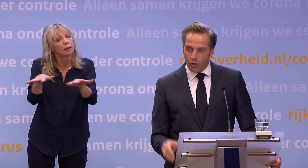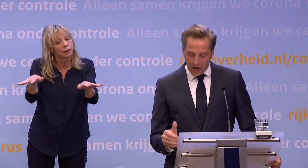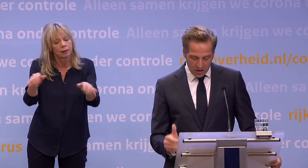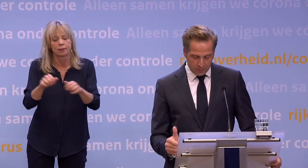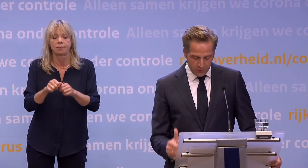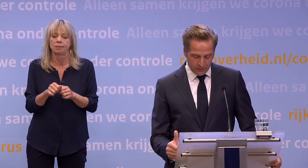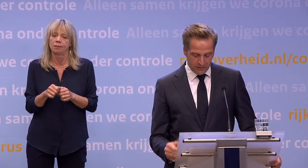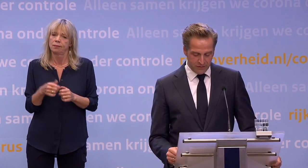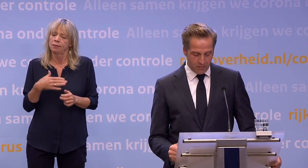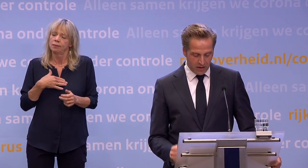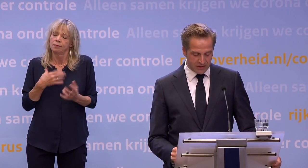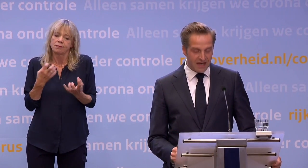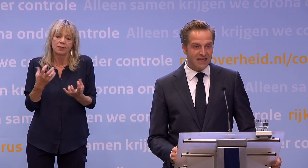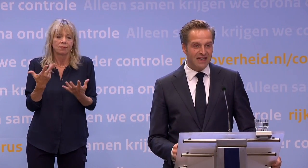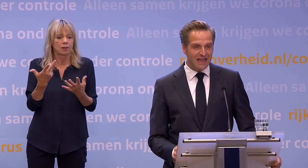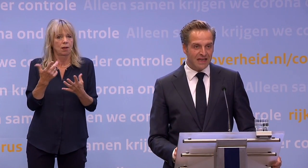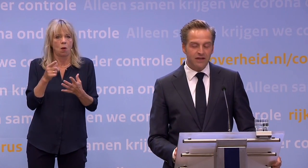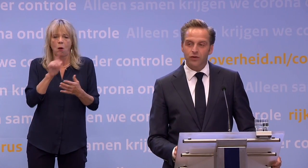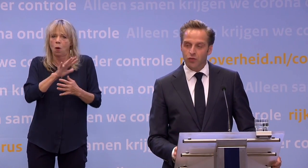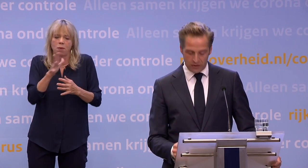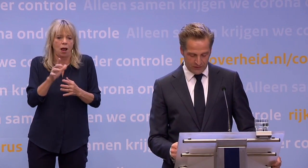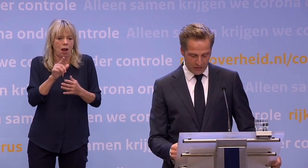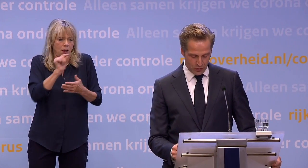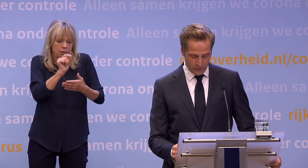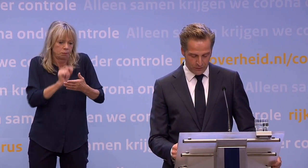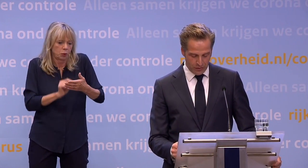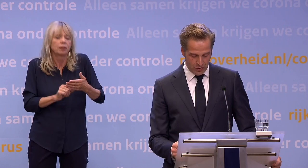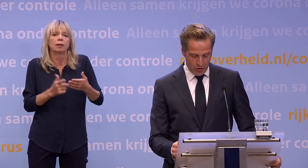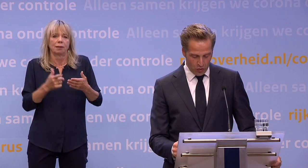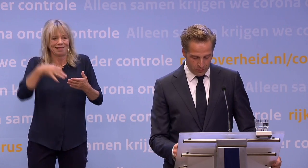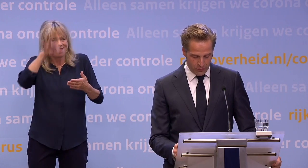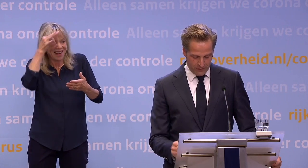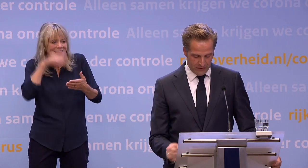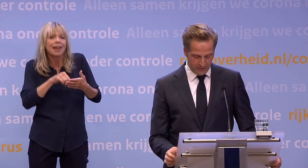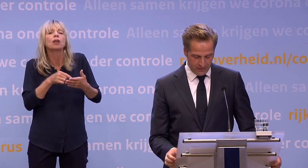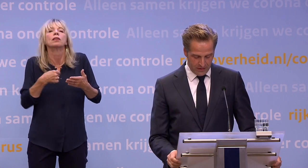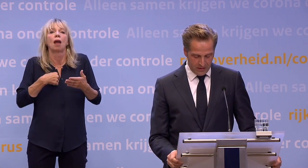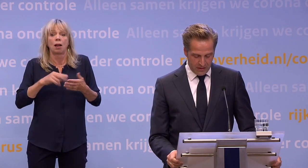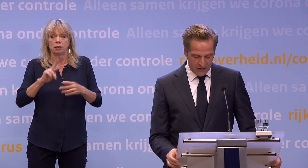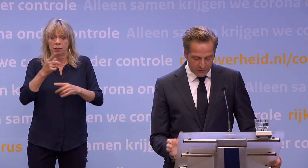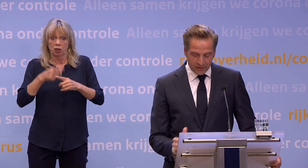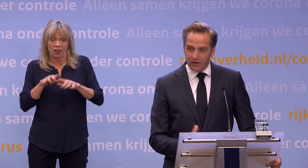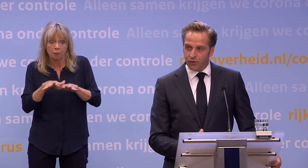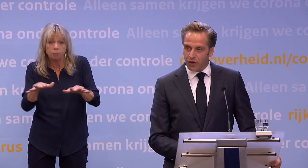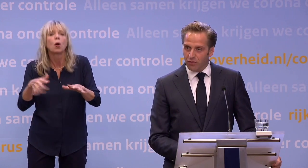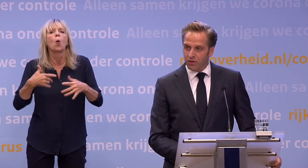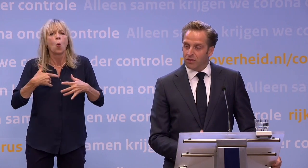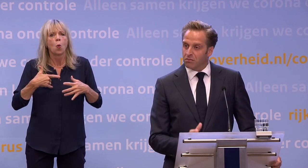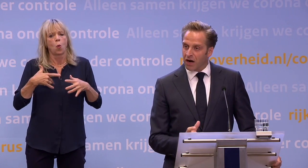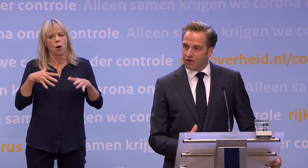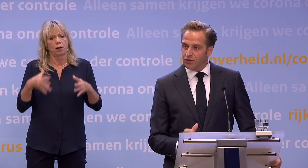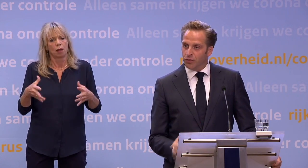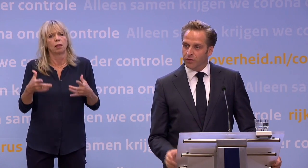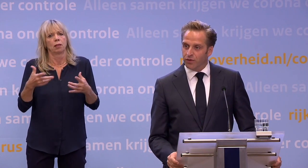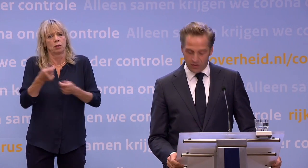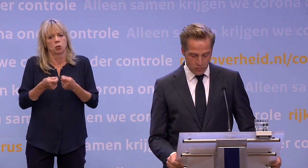We willen op alle punten die van belang zijn... ...leren hoe we een tweede golf ook op kunnen vangen. Liefst willen we die voorkomen...